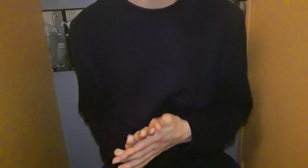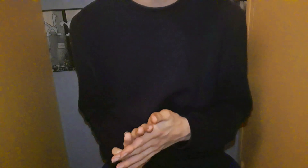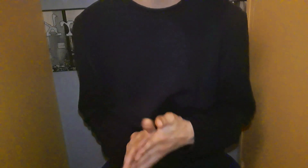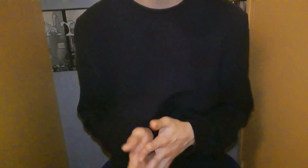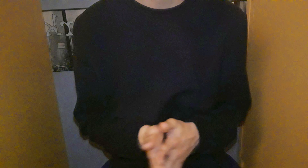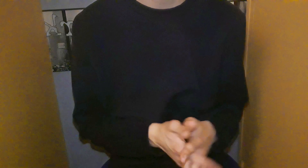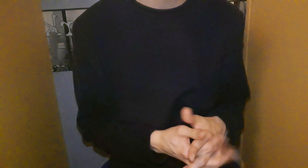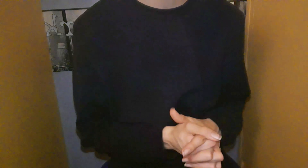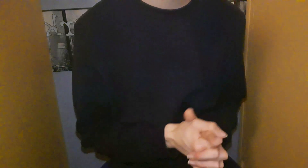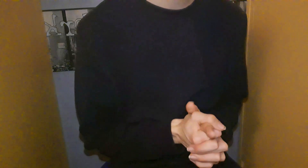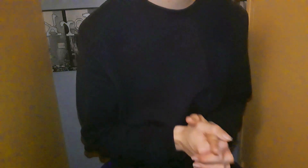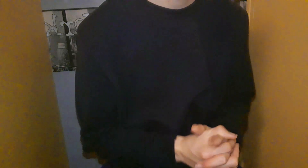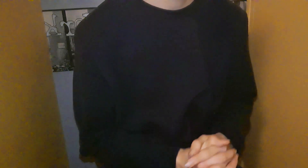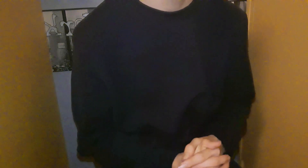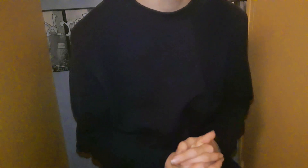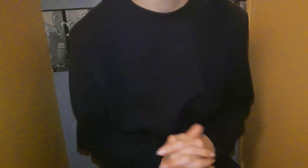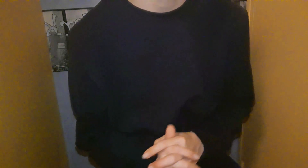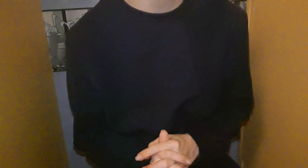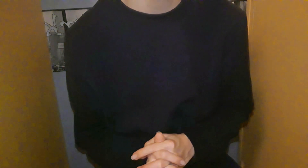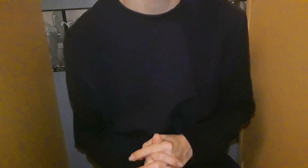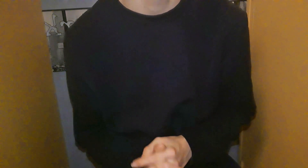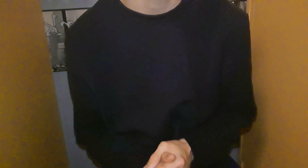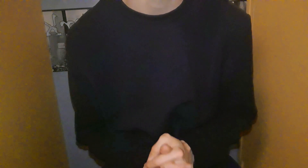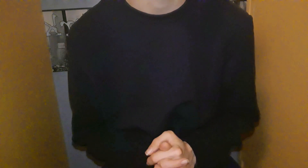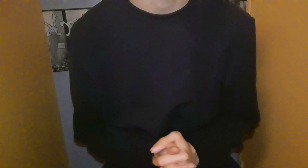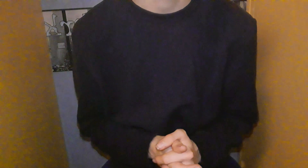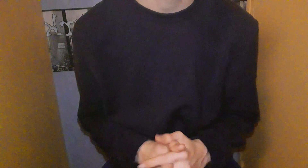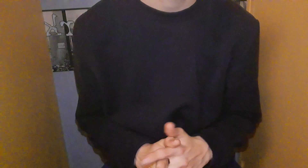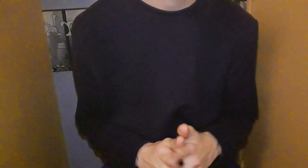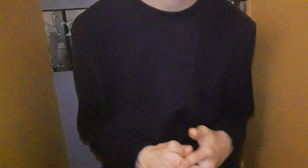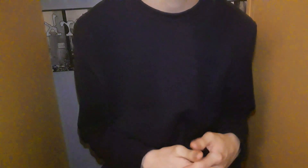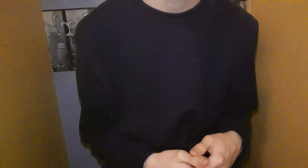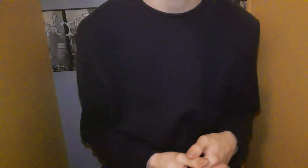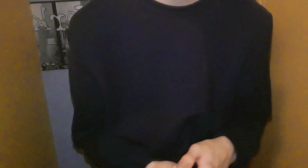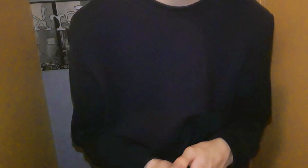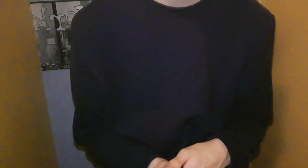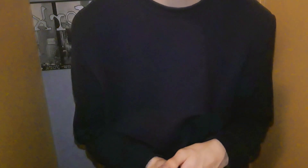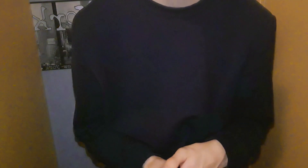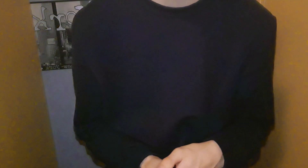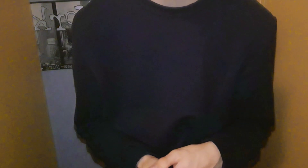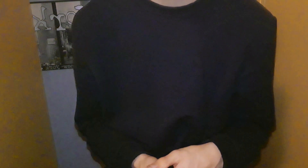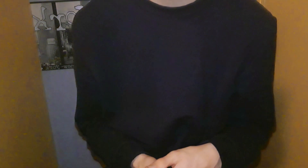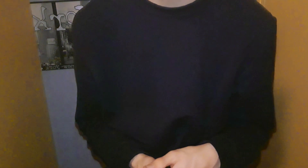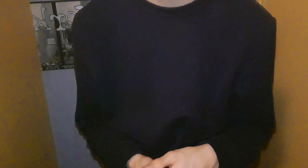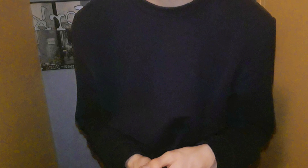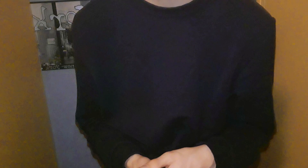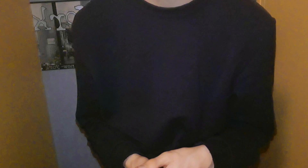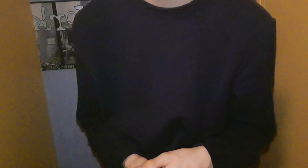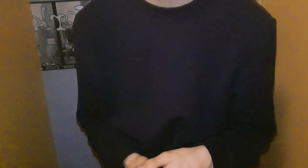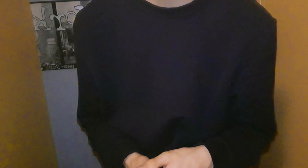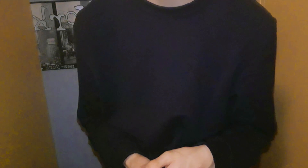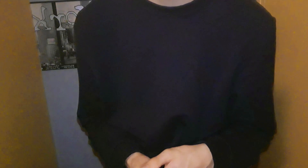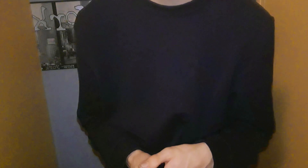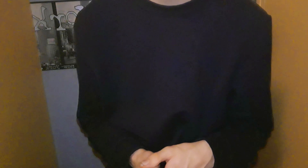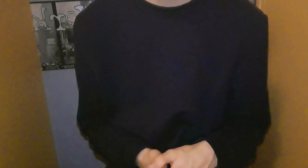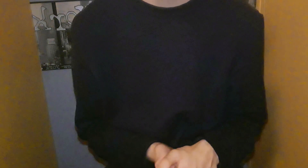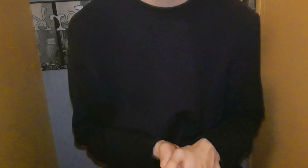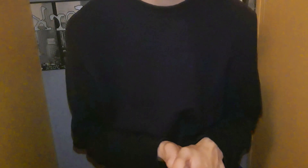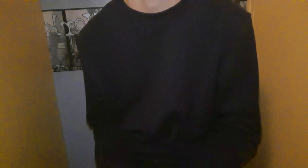Dans cette matière En fait, je sais pas Il y jamais vraiment grand chose Que je comprends pas Au